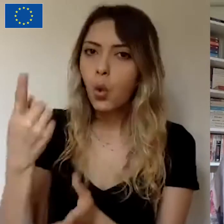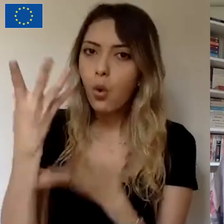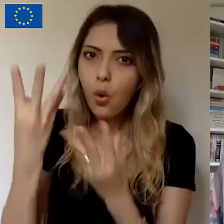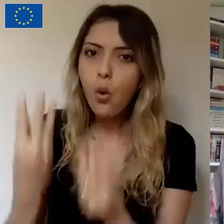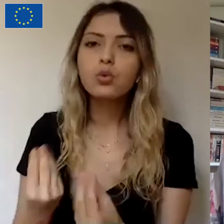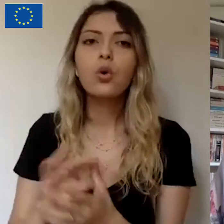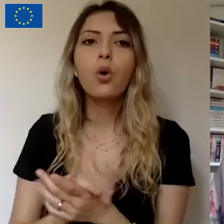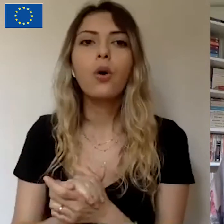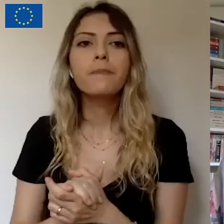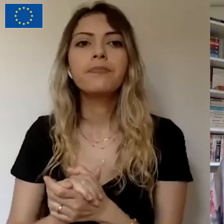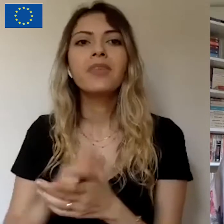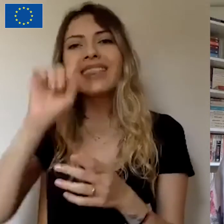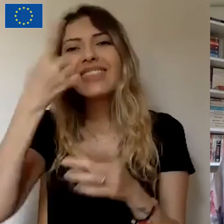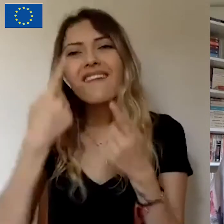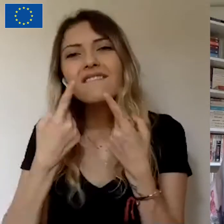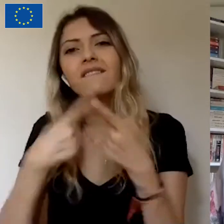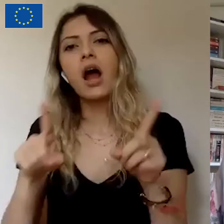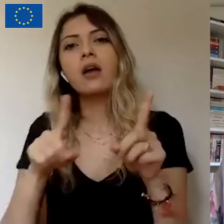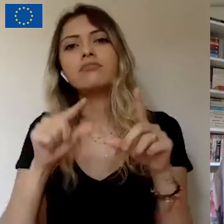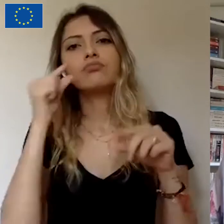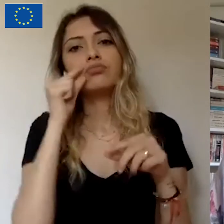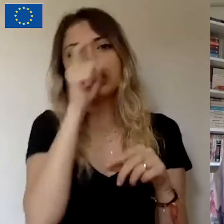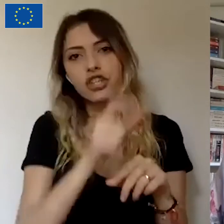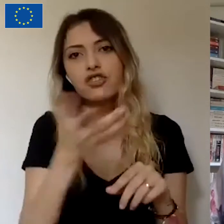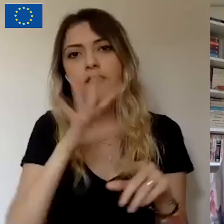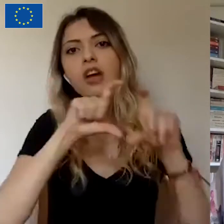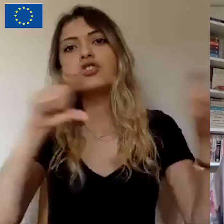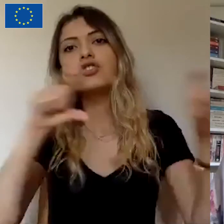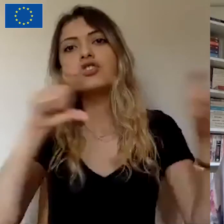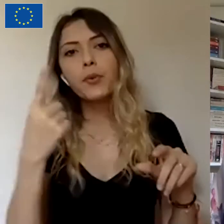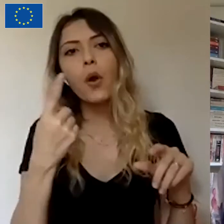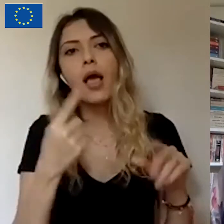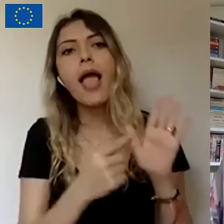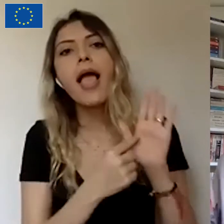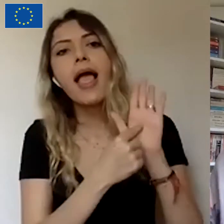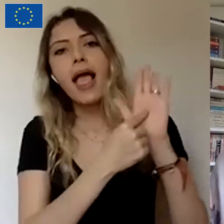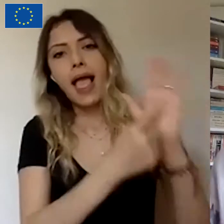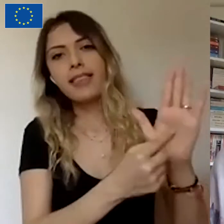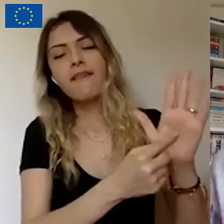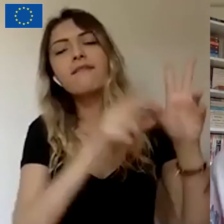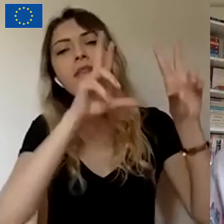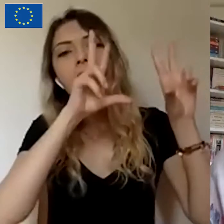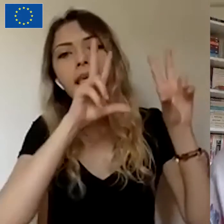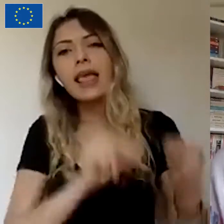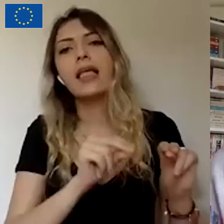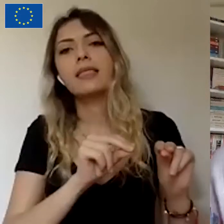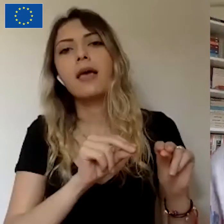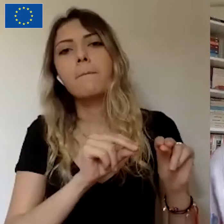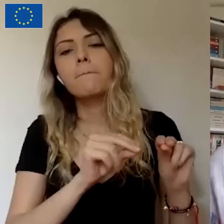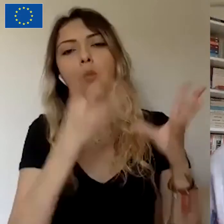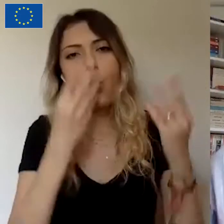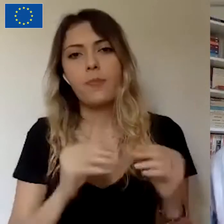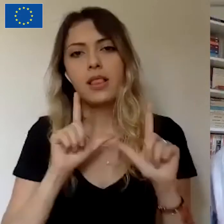Fakat tek fark birey veya şirket olduğunda belirlenen hedef ona ulaşılması gerekliliği. Bu ön koşul var evet.